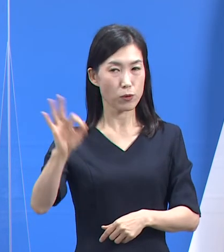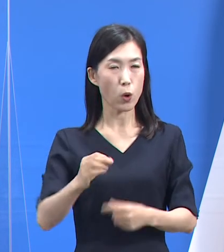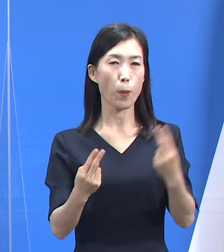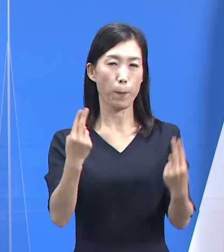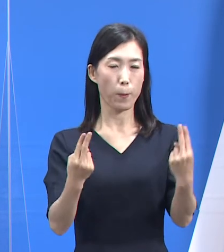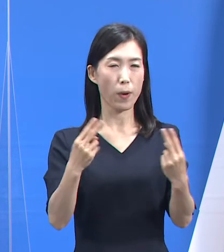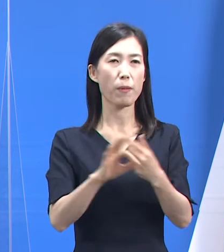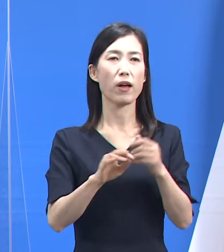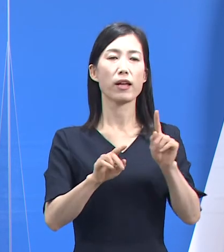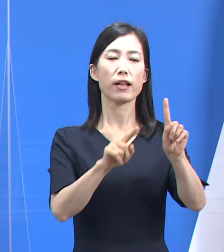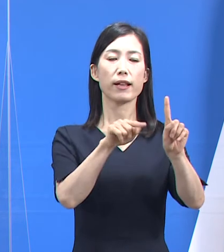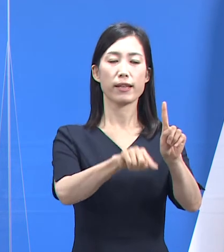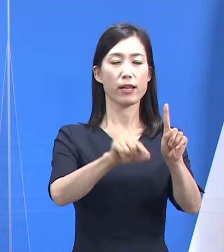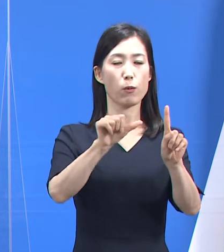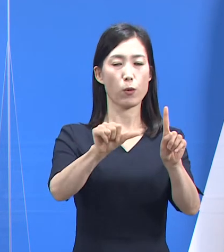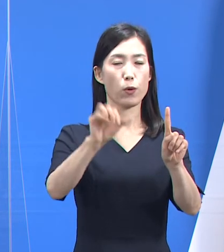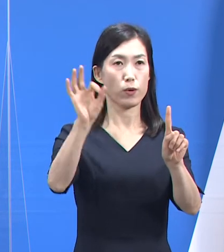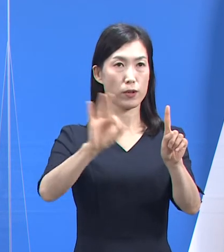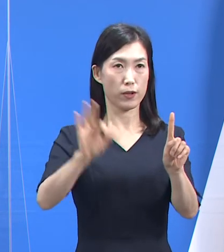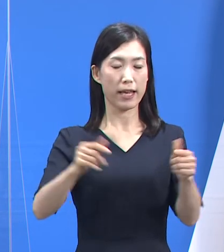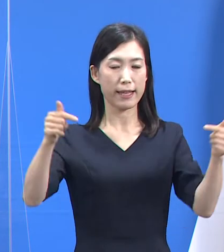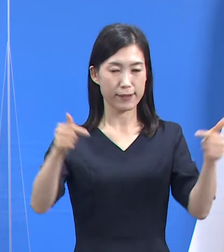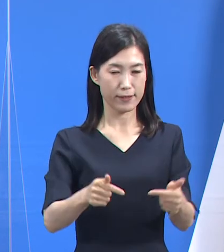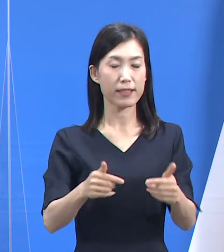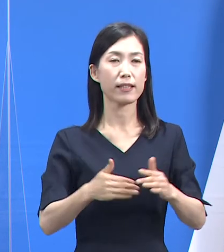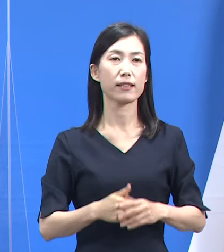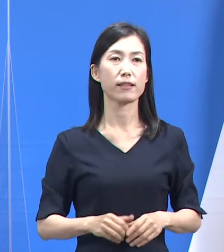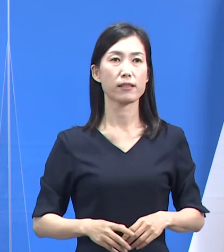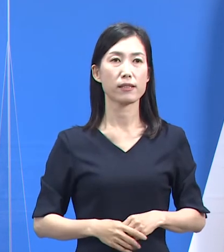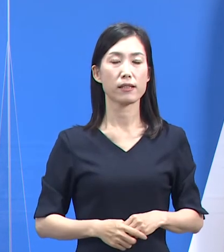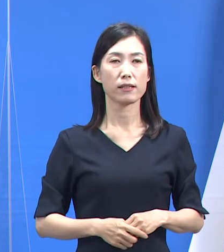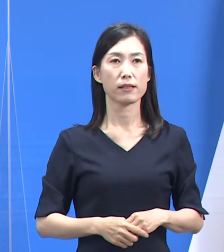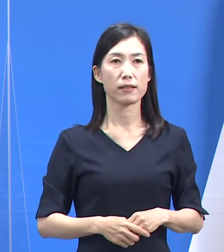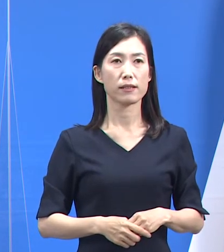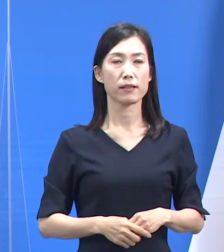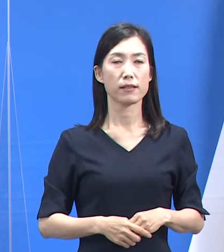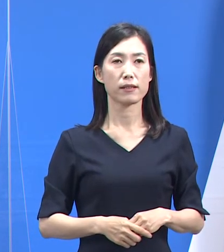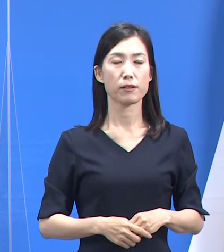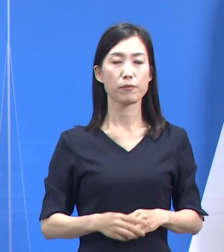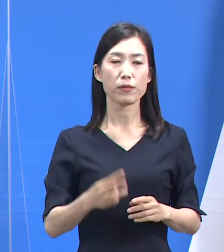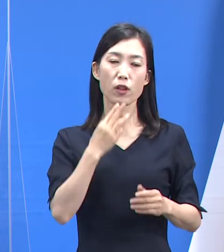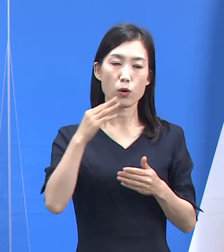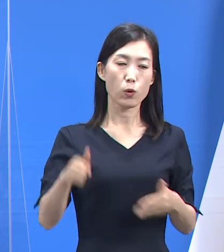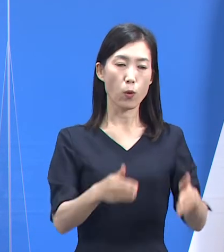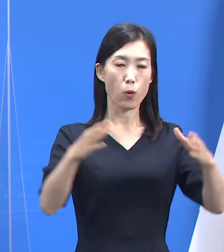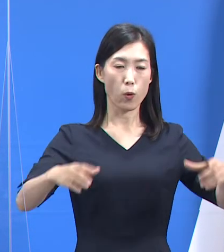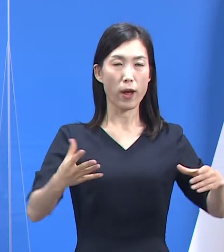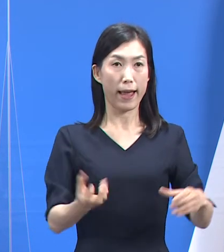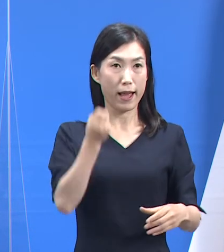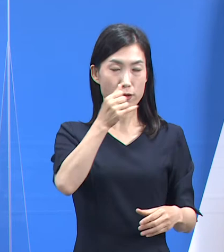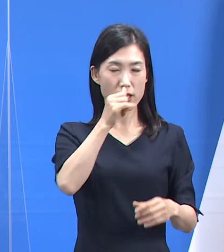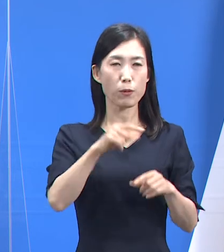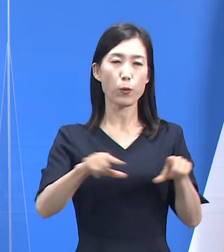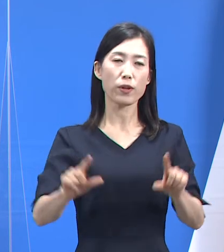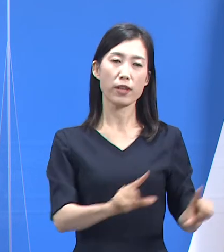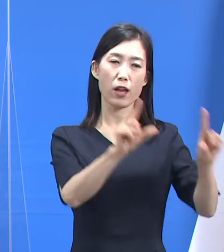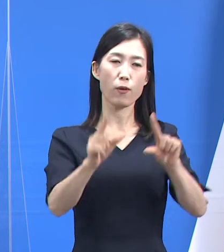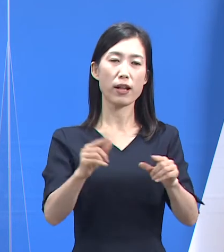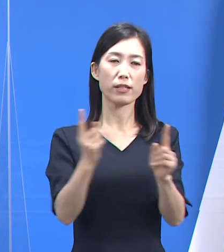대비 1.5%포인트 감소했습니다. 도가 운용하는 총 8개의 일반